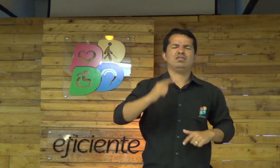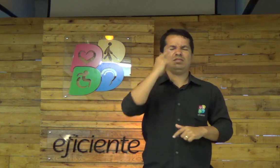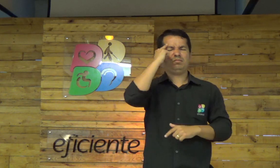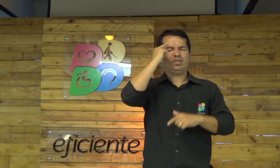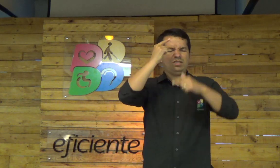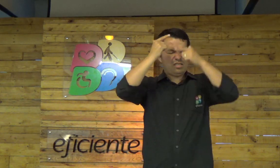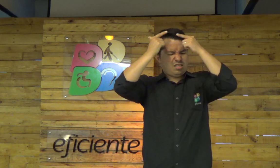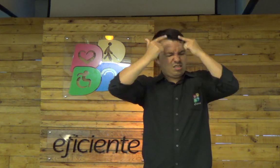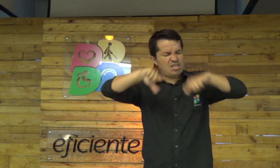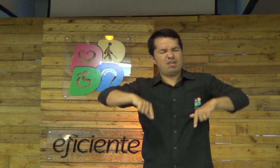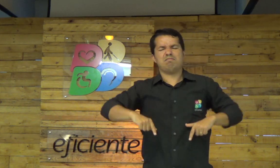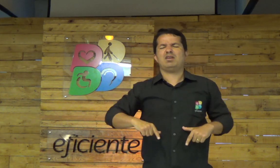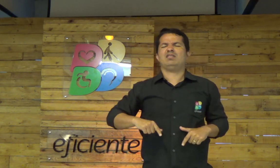a estar limpo, Deus.